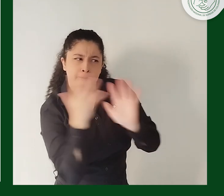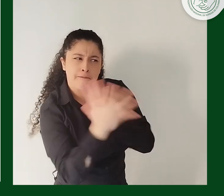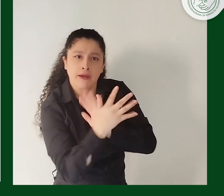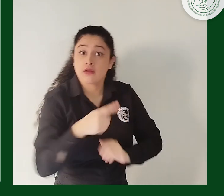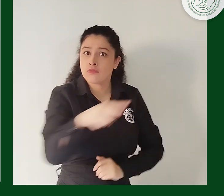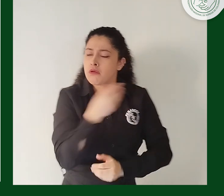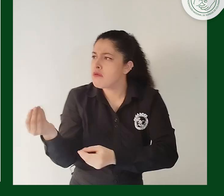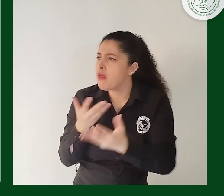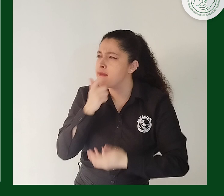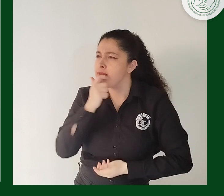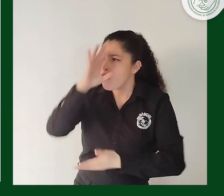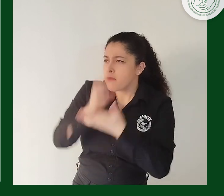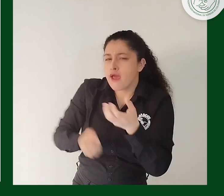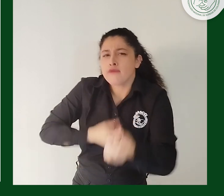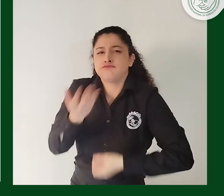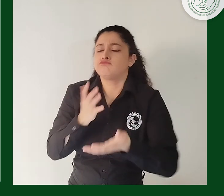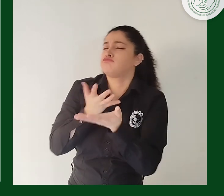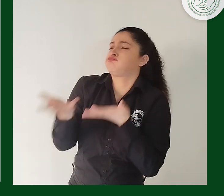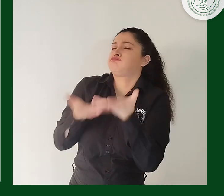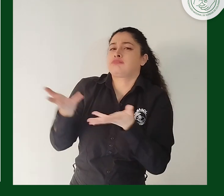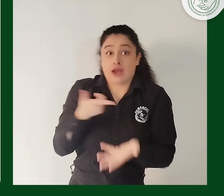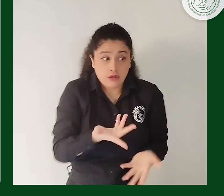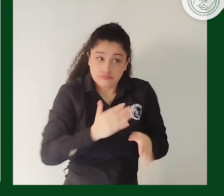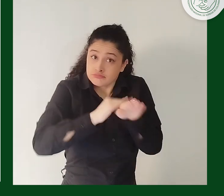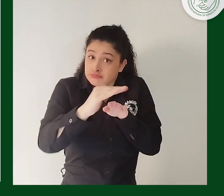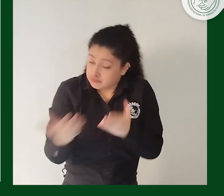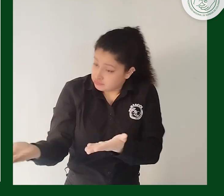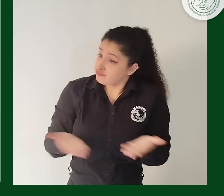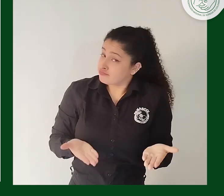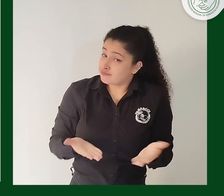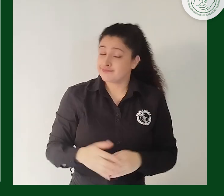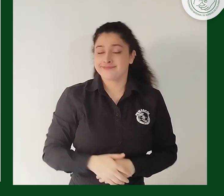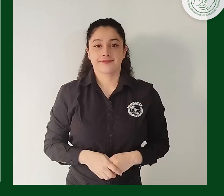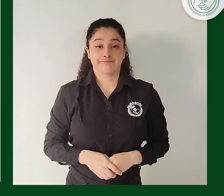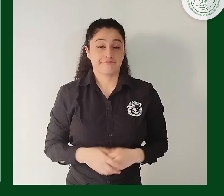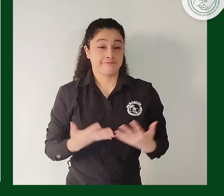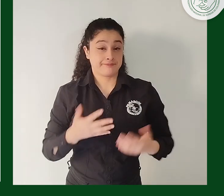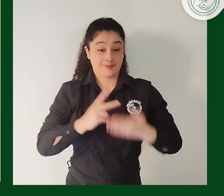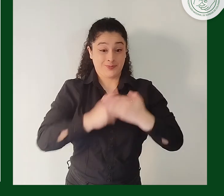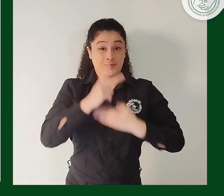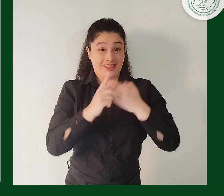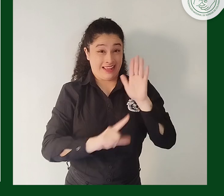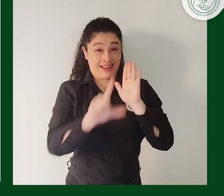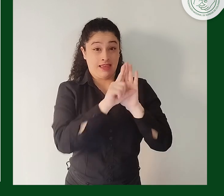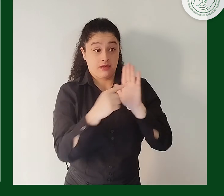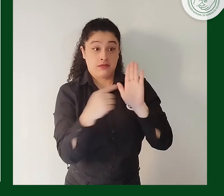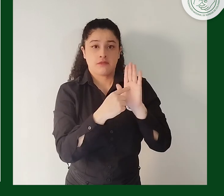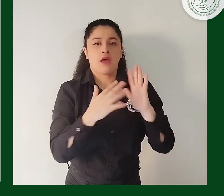informen y manifiesten también sus puntos de vista. El proyecto de ley fue radicado